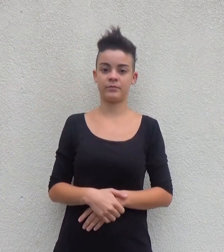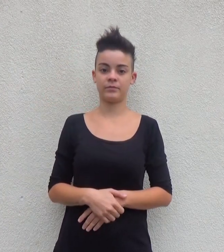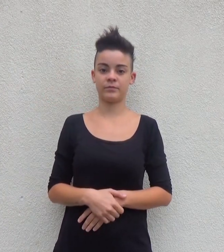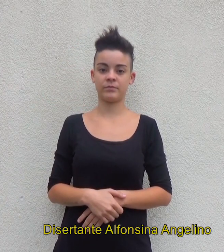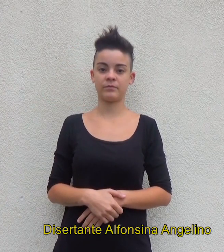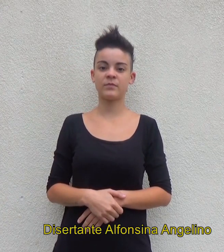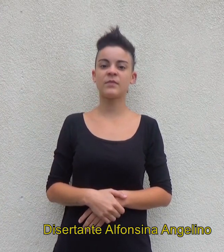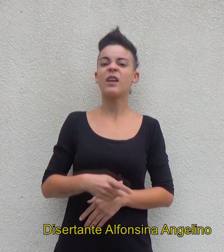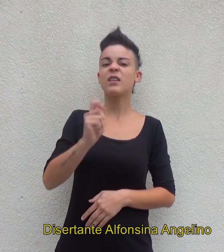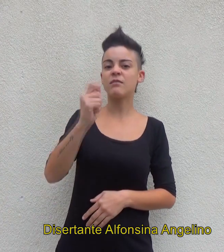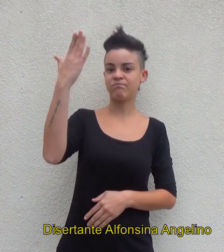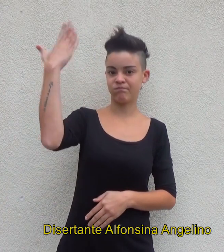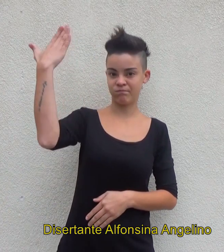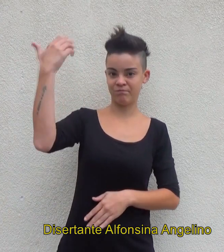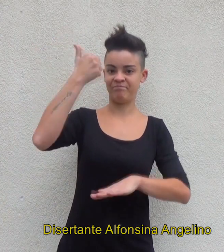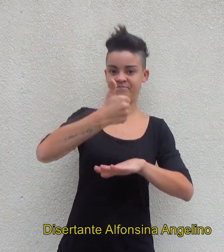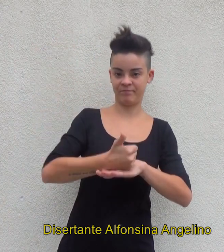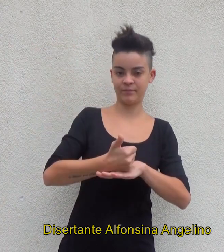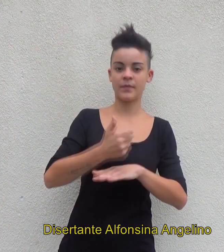Disertante, Alfonsina Angelino